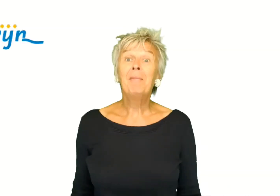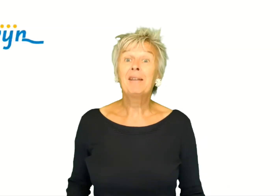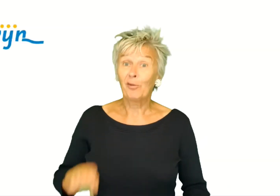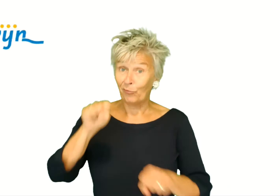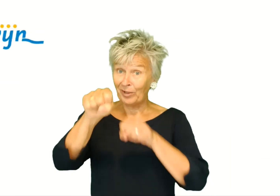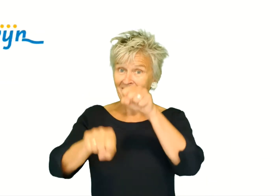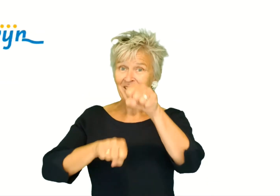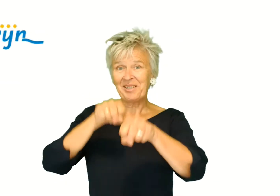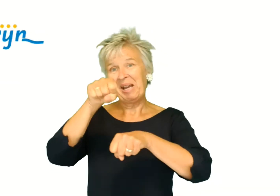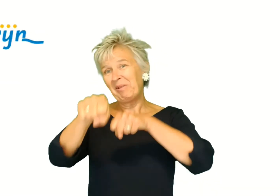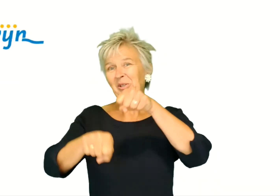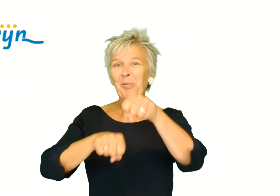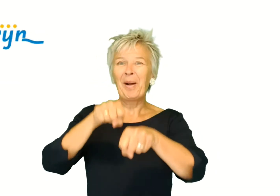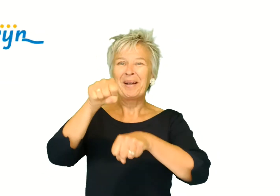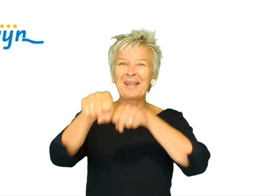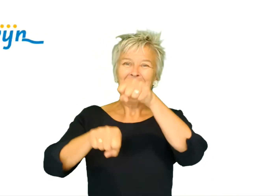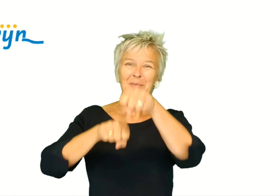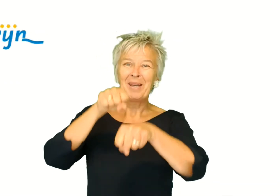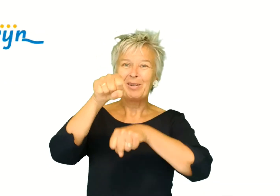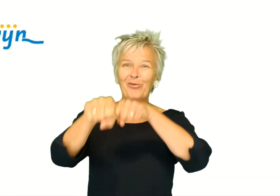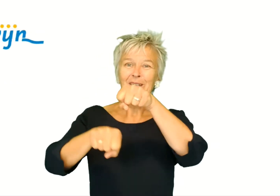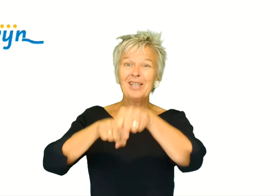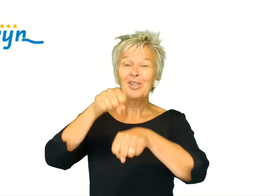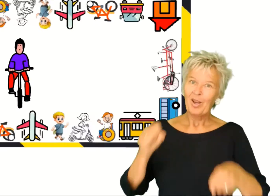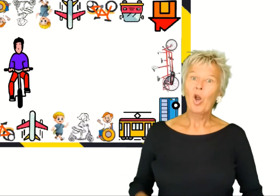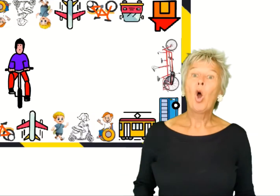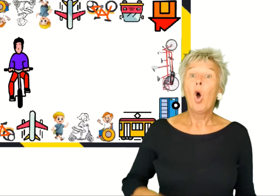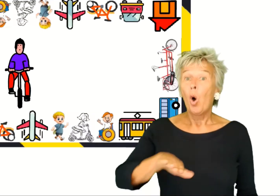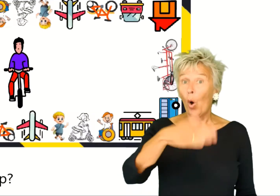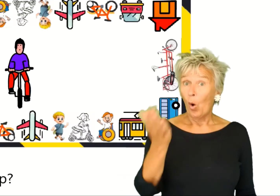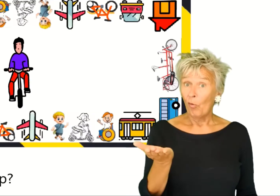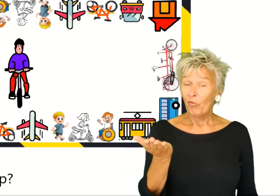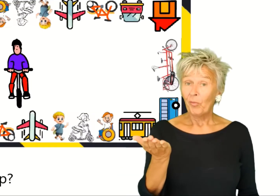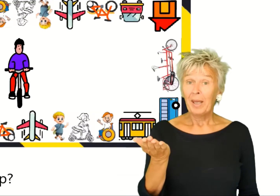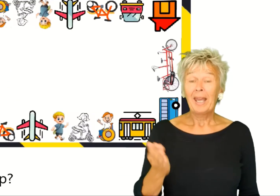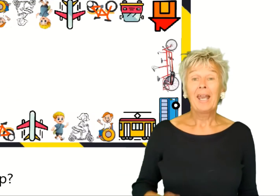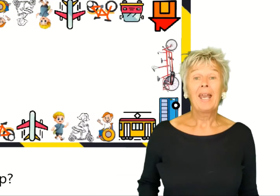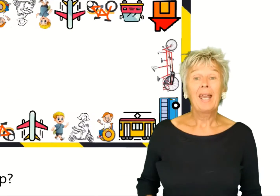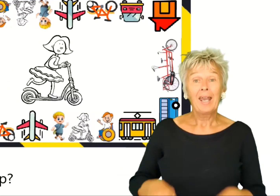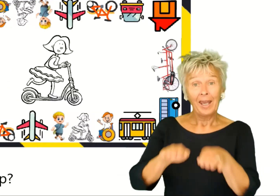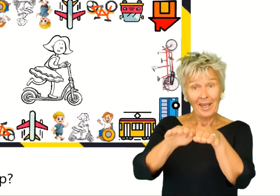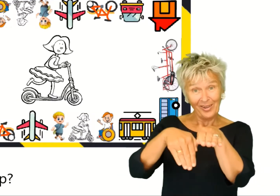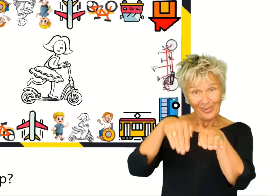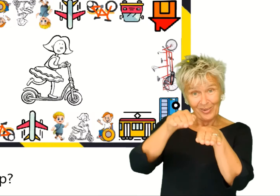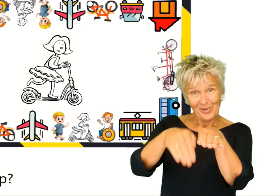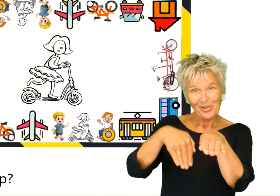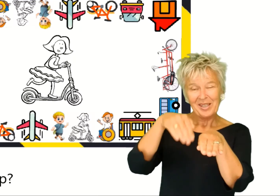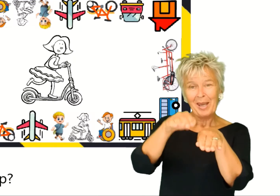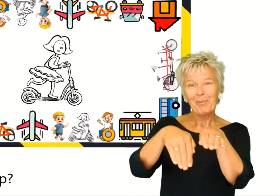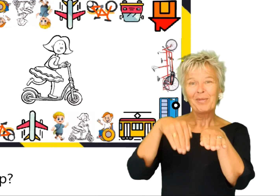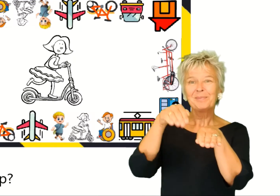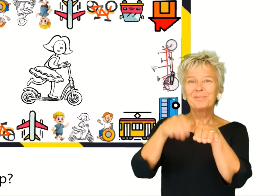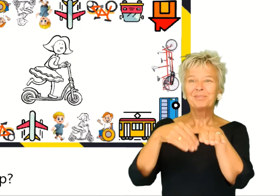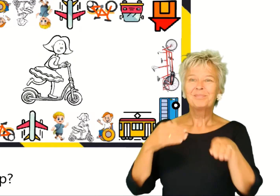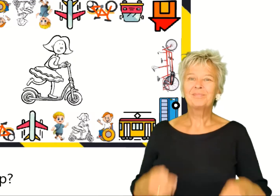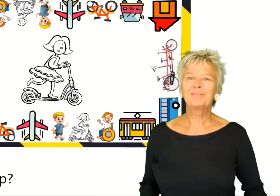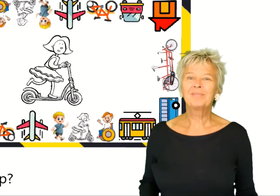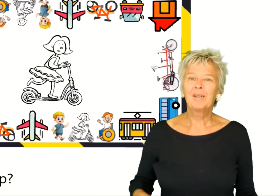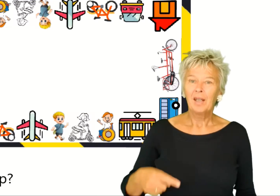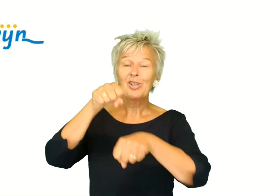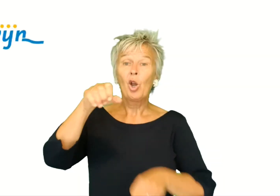Met de fiets. Die is ook makkelijk hè. Met de fiets. Of met de step.